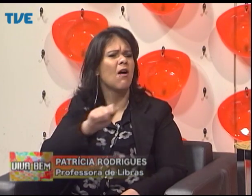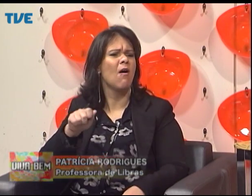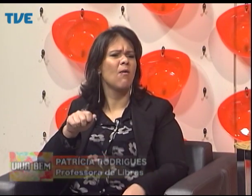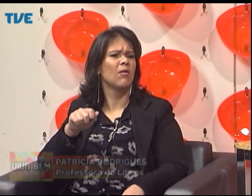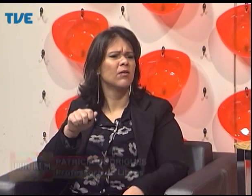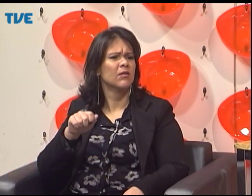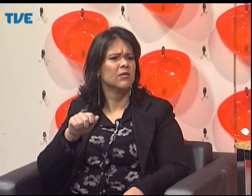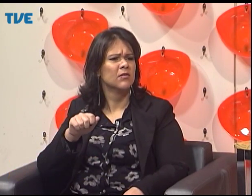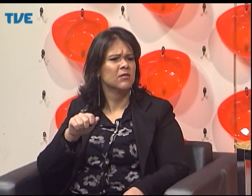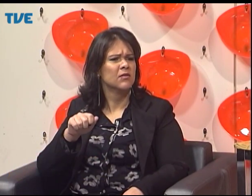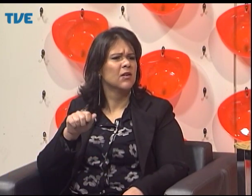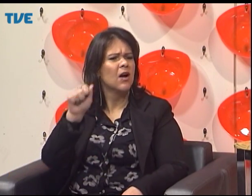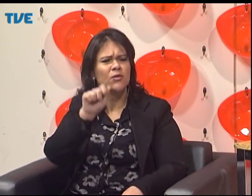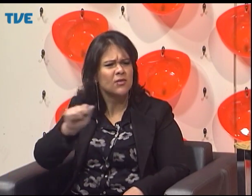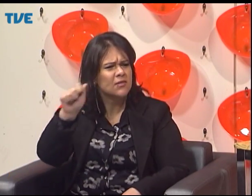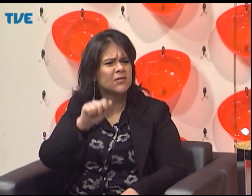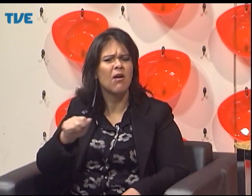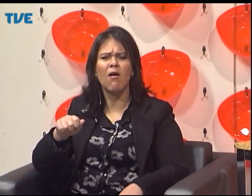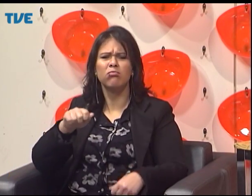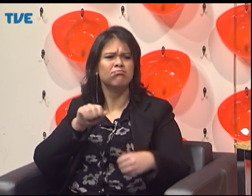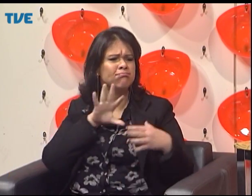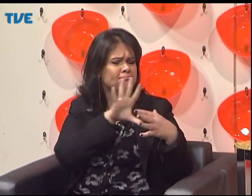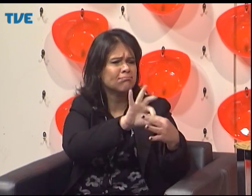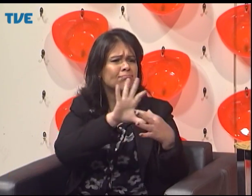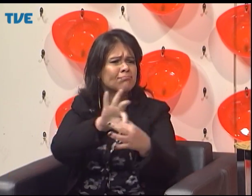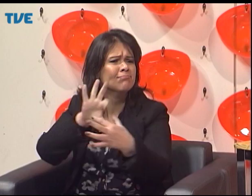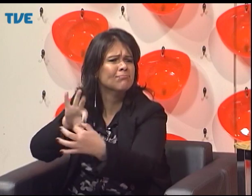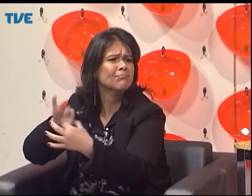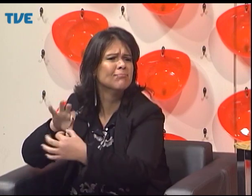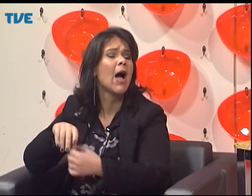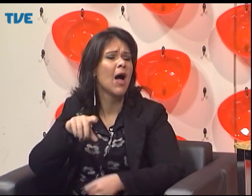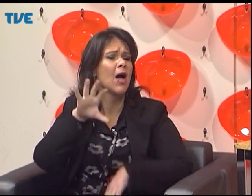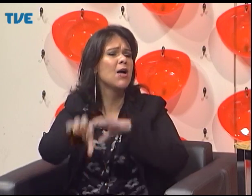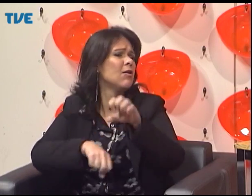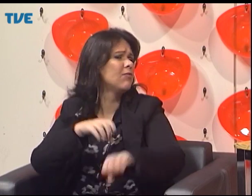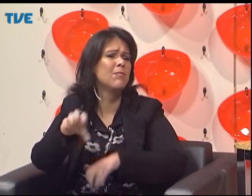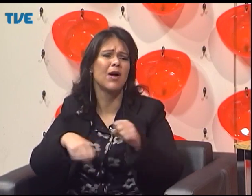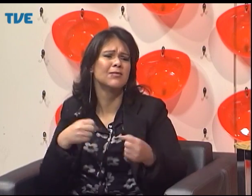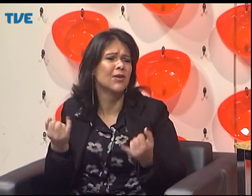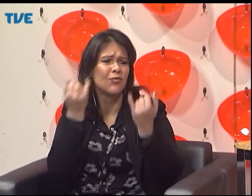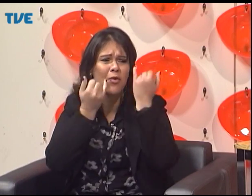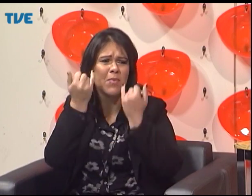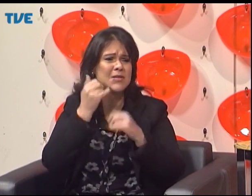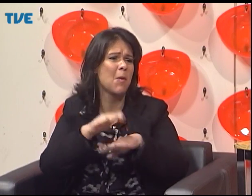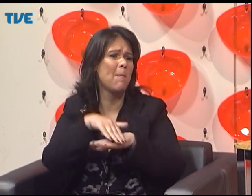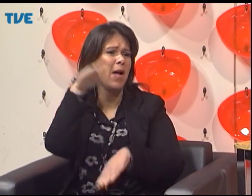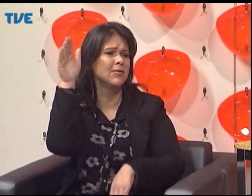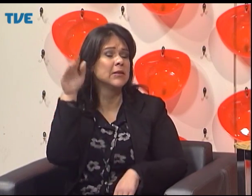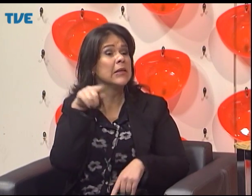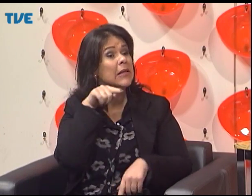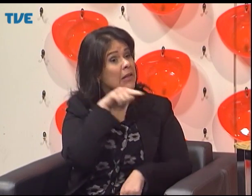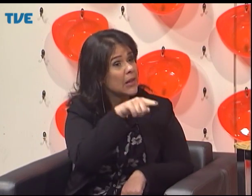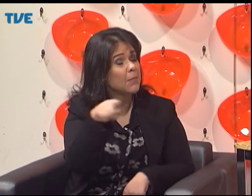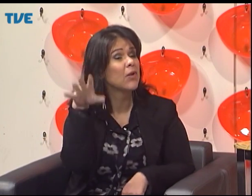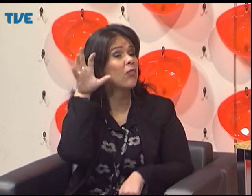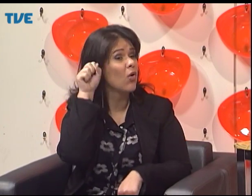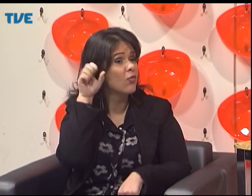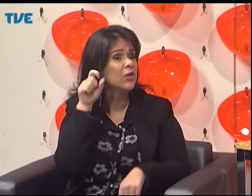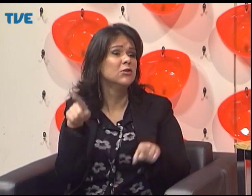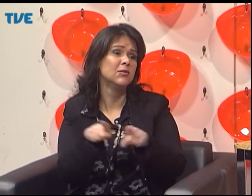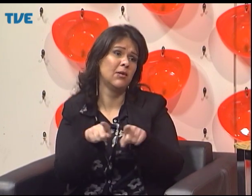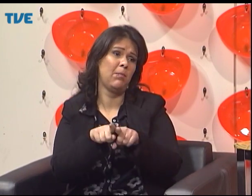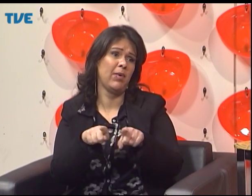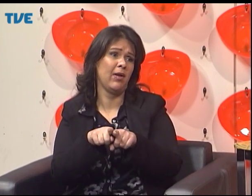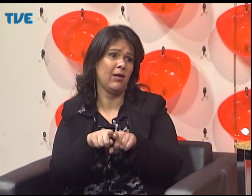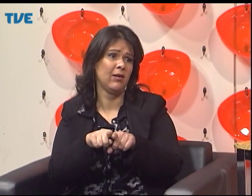em cursos, que se pense em frequentar associações onde esses surdos estejam, buscar mais